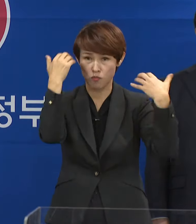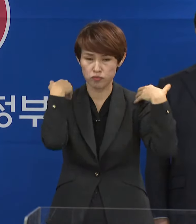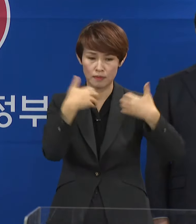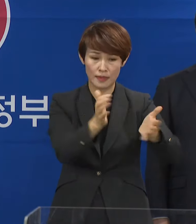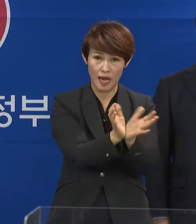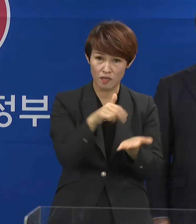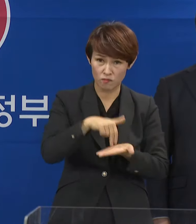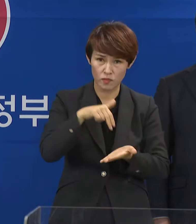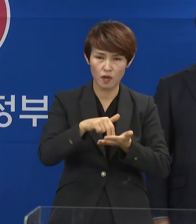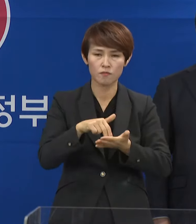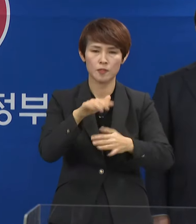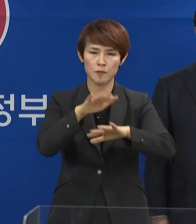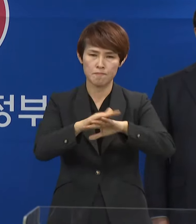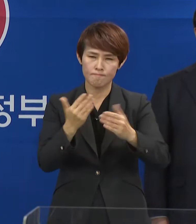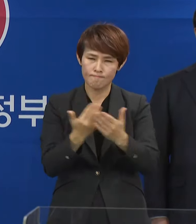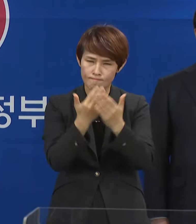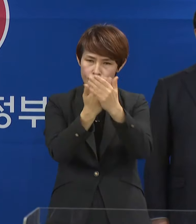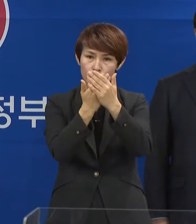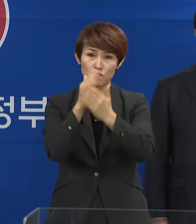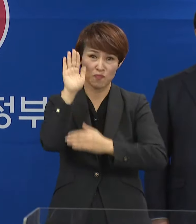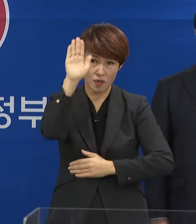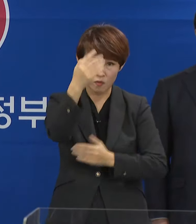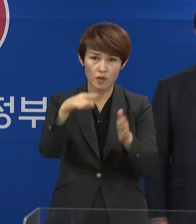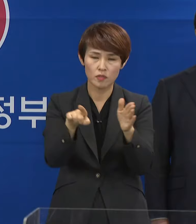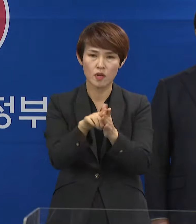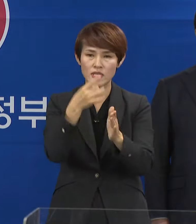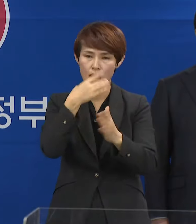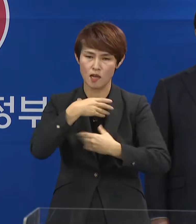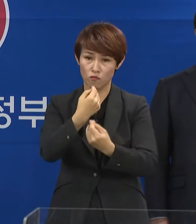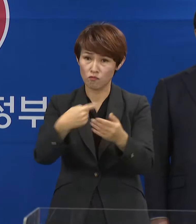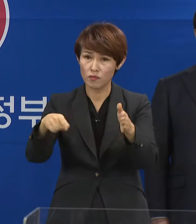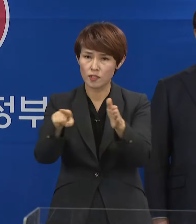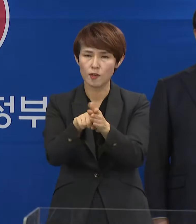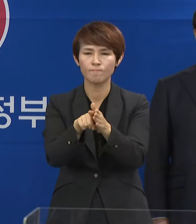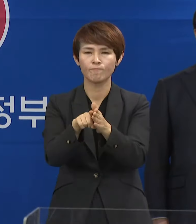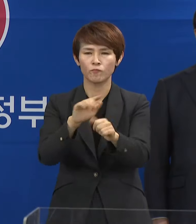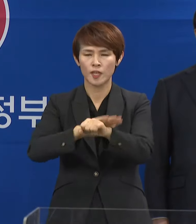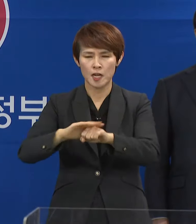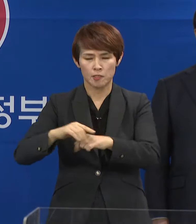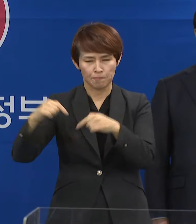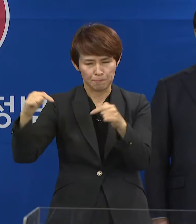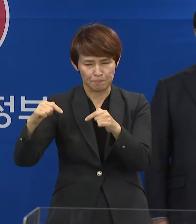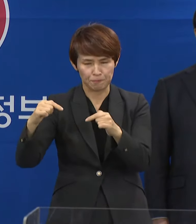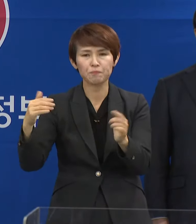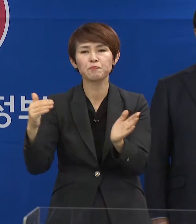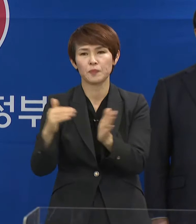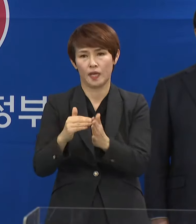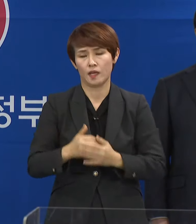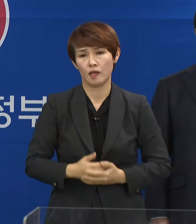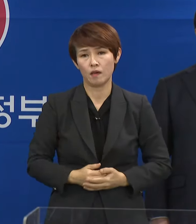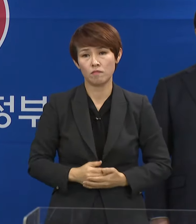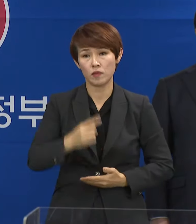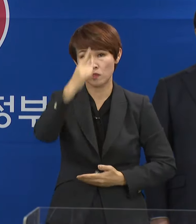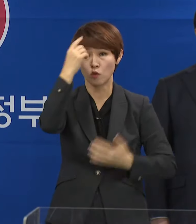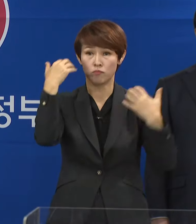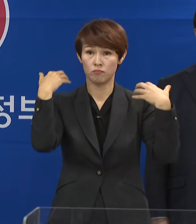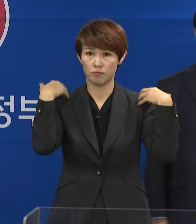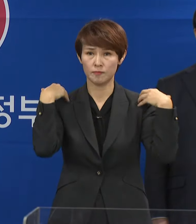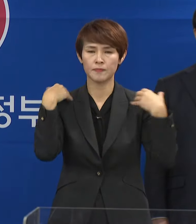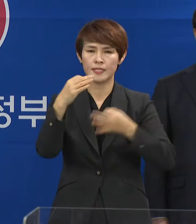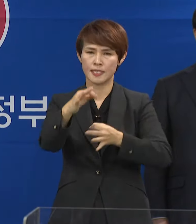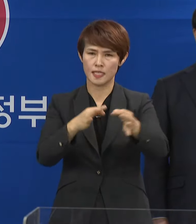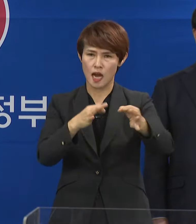당은 농업 미래 발전과 쌀 수급 안정에 대해 진지하게 논의하였습니다. 우리 정부는